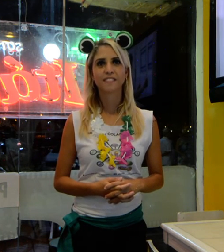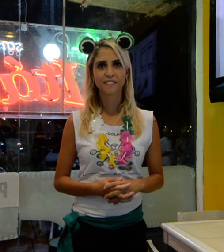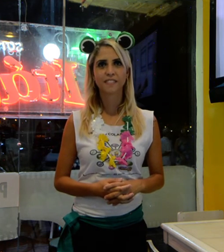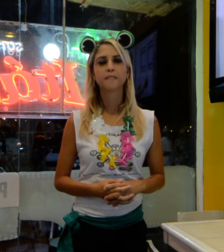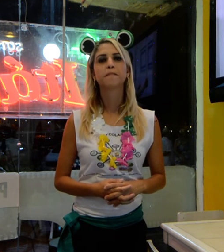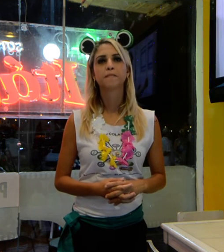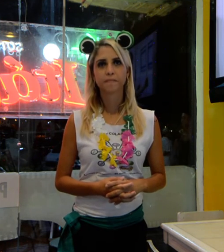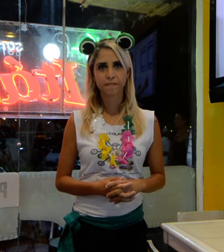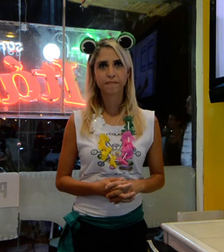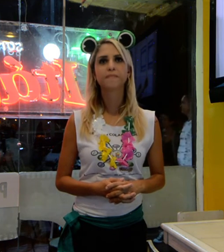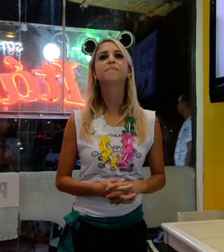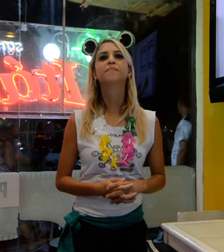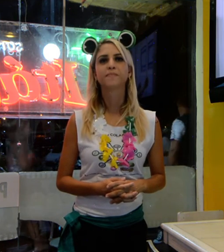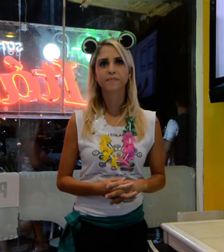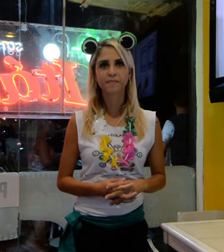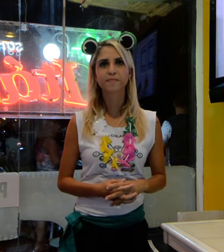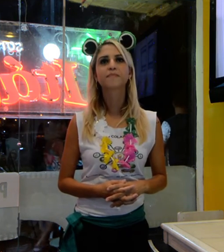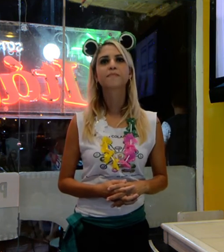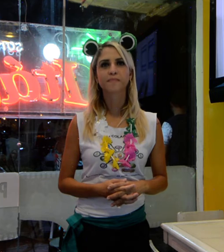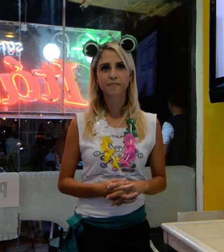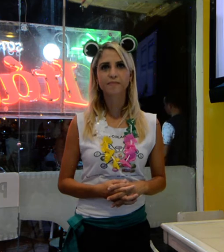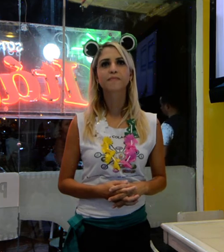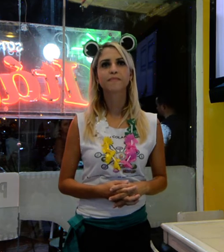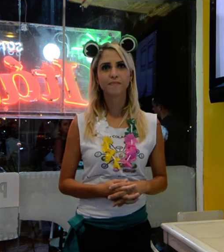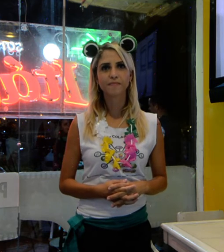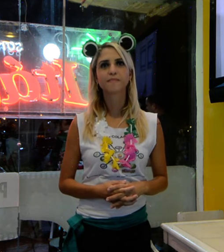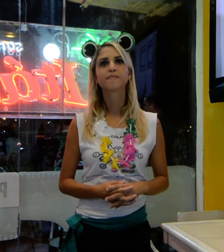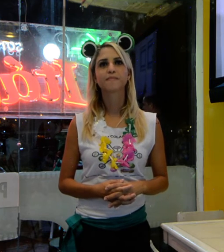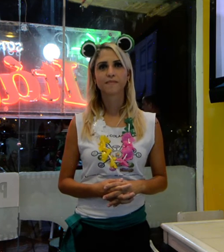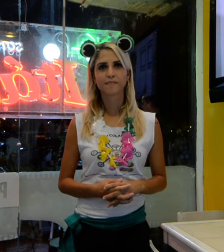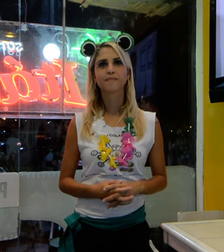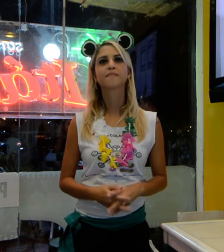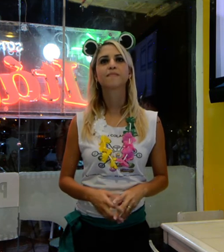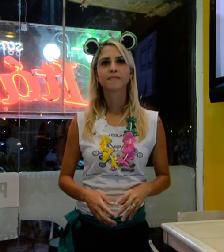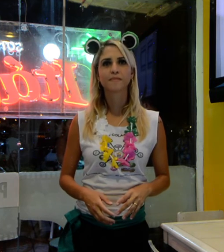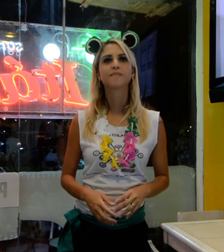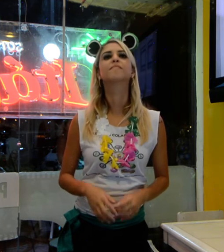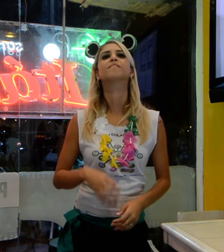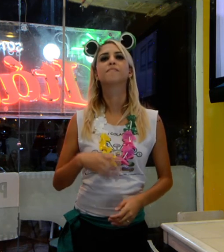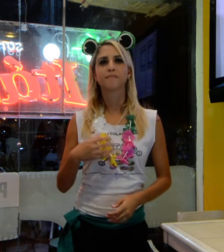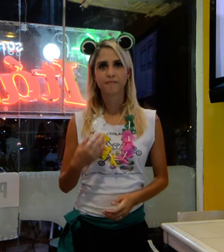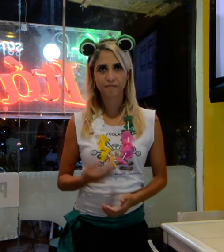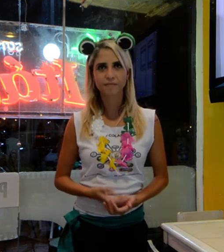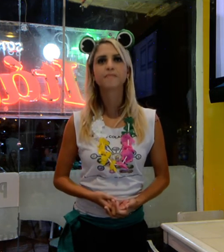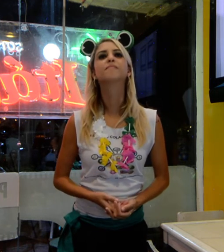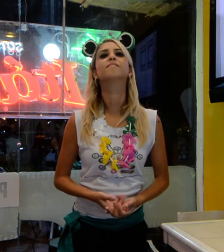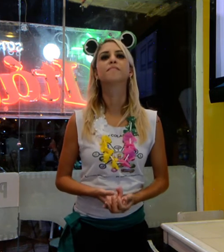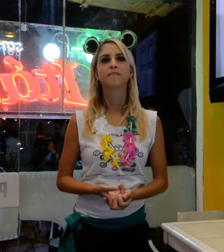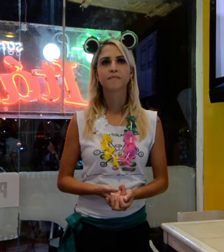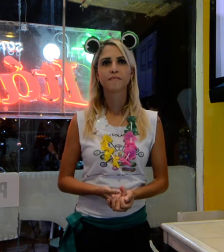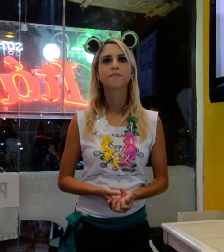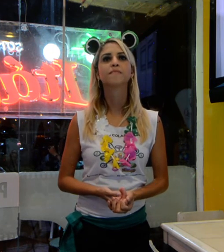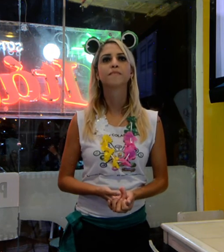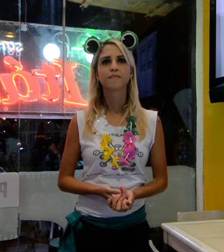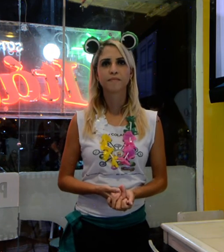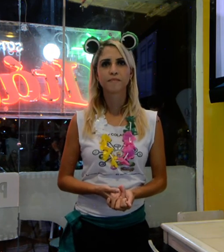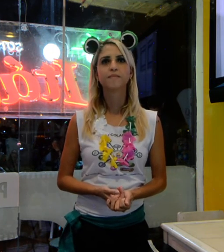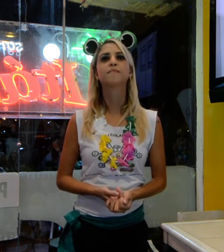facilitar para as pessoas que são professores, que são mestrados, nesse tipo de